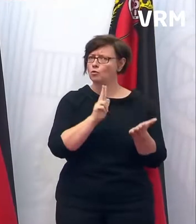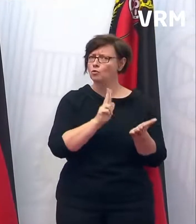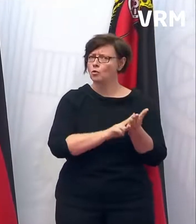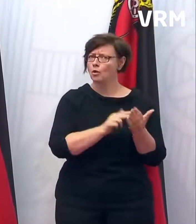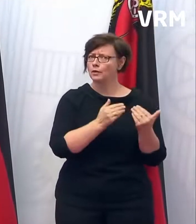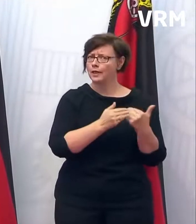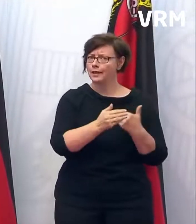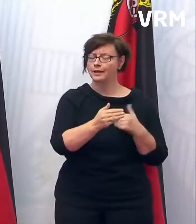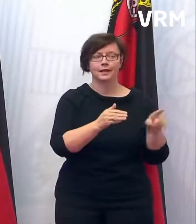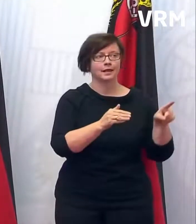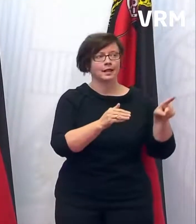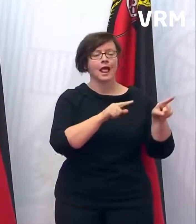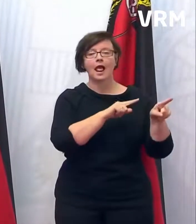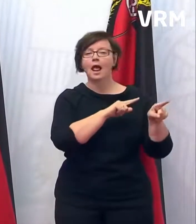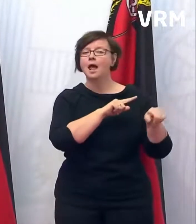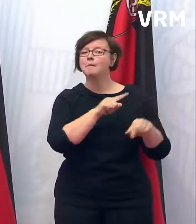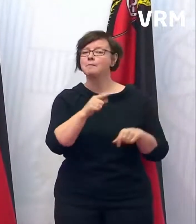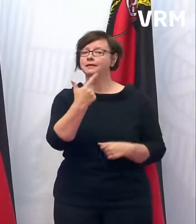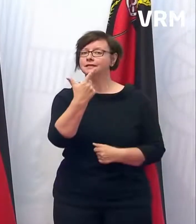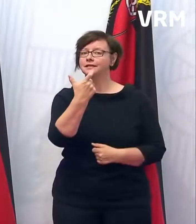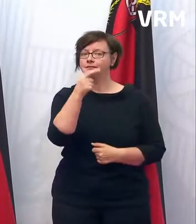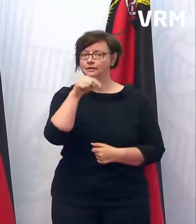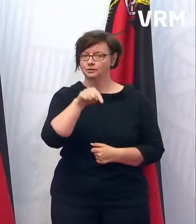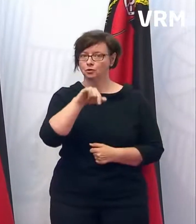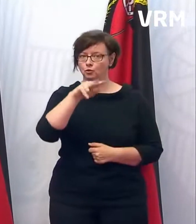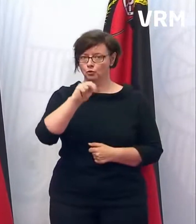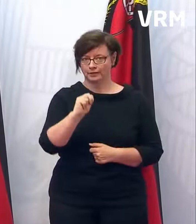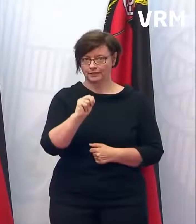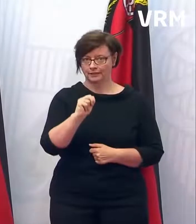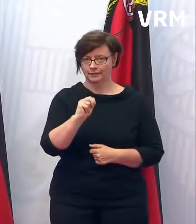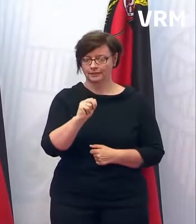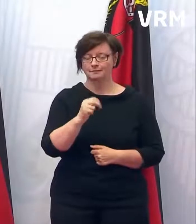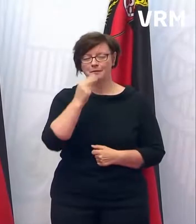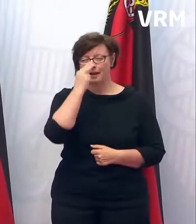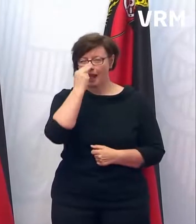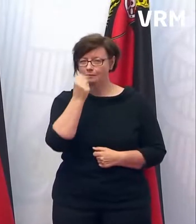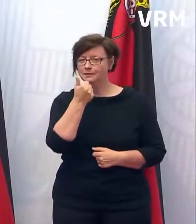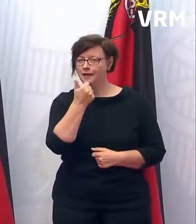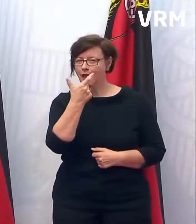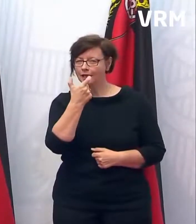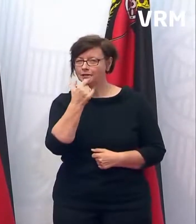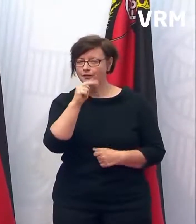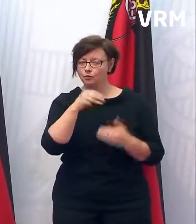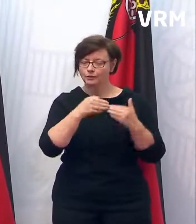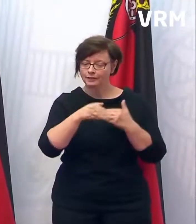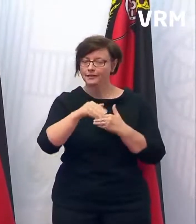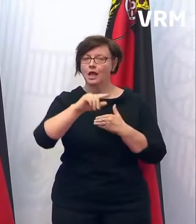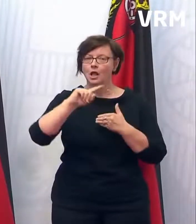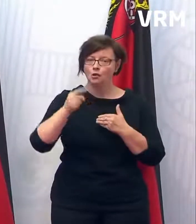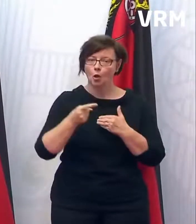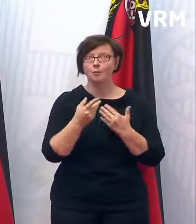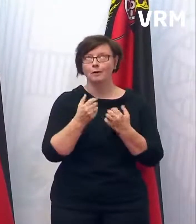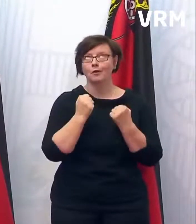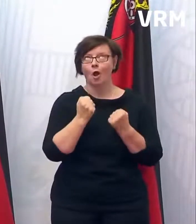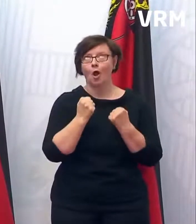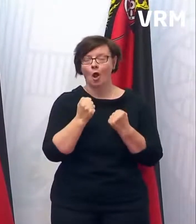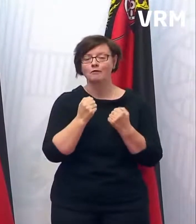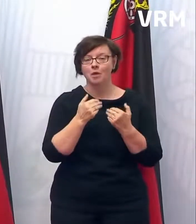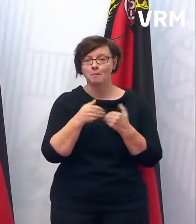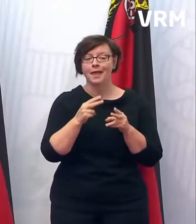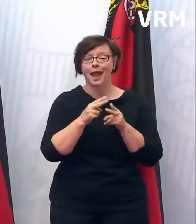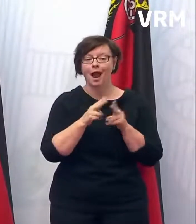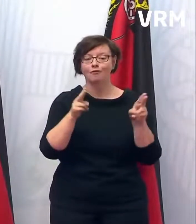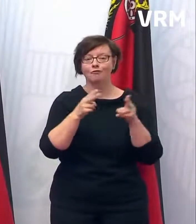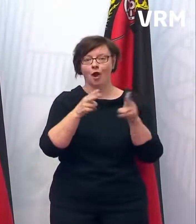bis zum 20. Bis zum 20. Wir haben die Absicht, ab dem 21. dann noch mal weitergehen oder hoffentlich dann auch noch